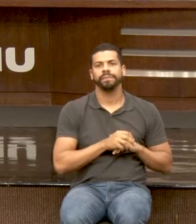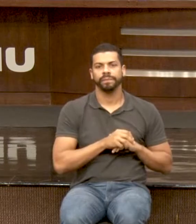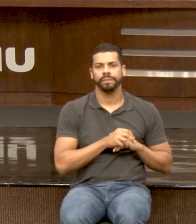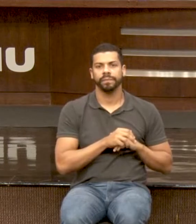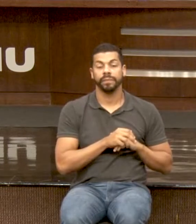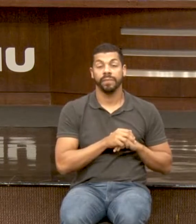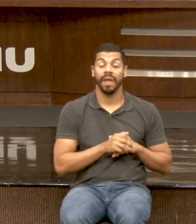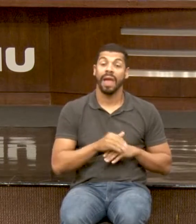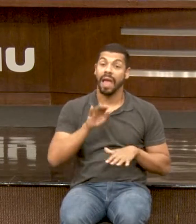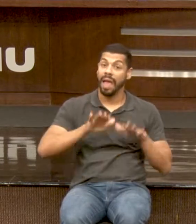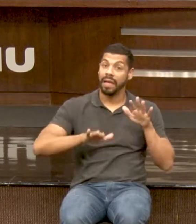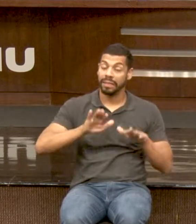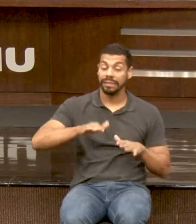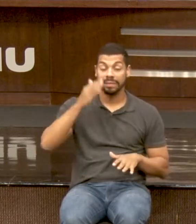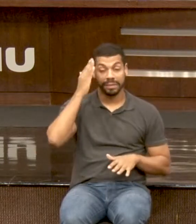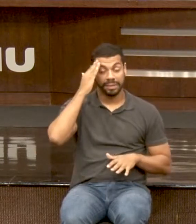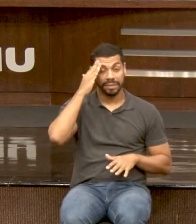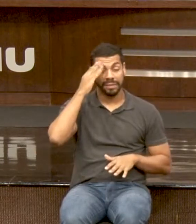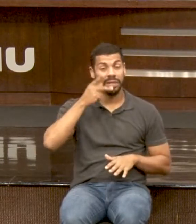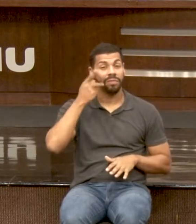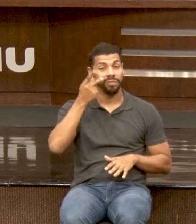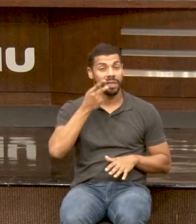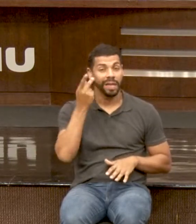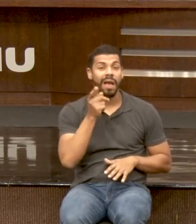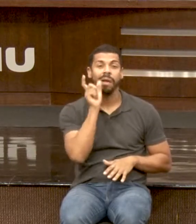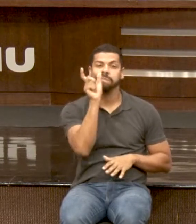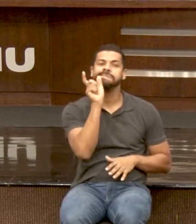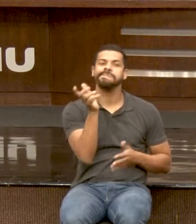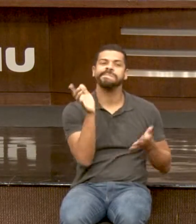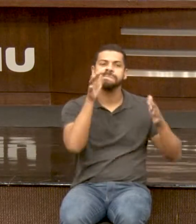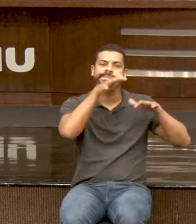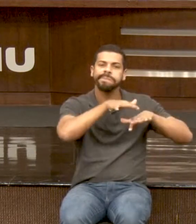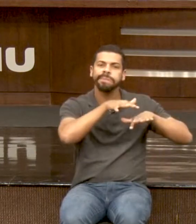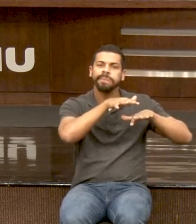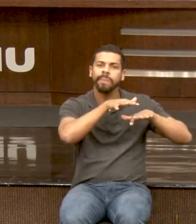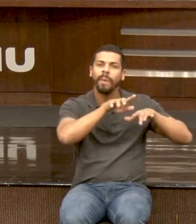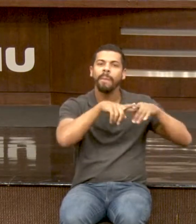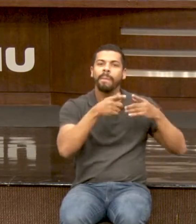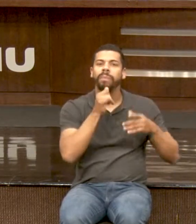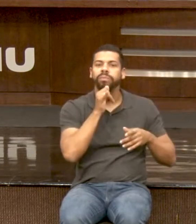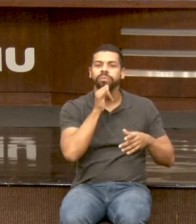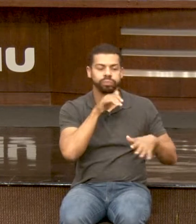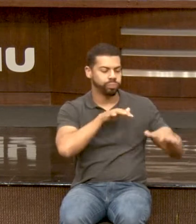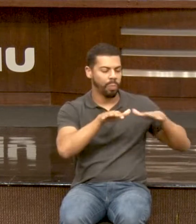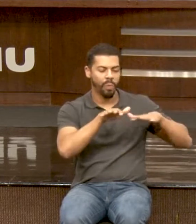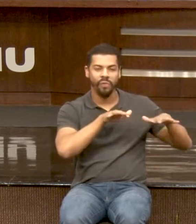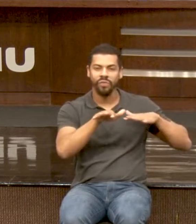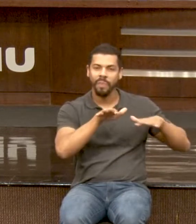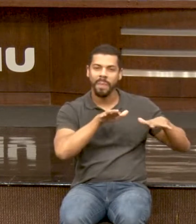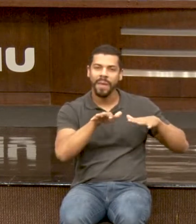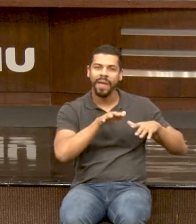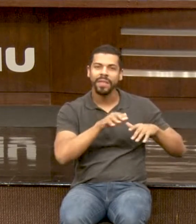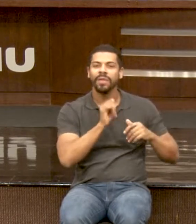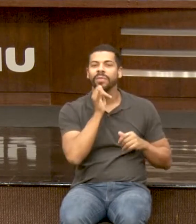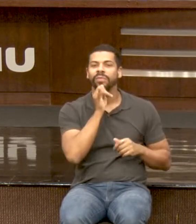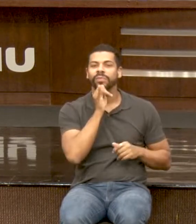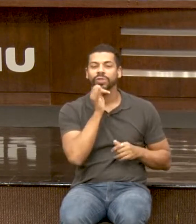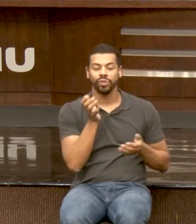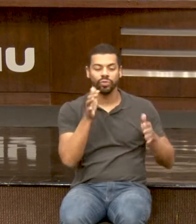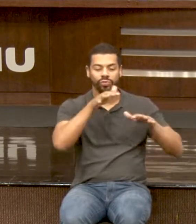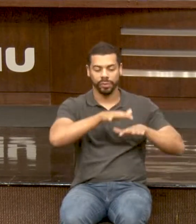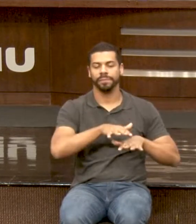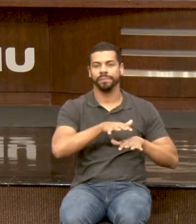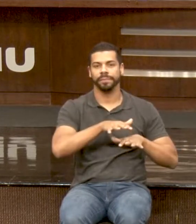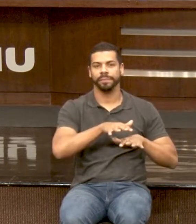Embora a gente esteja falando de inclusão, a gente está num movimento inclusivo, A gente tem